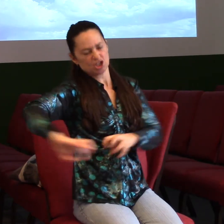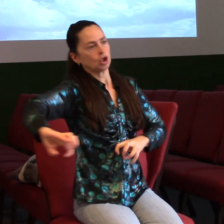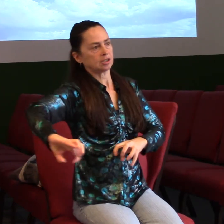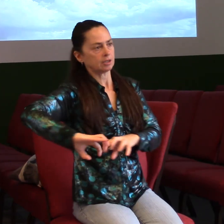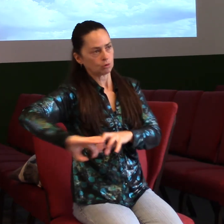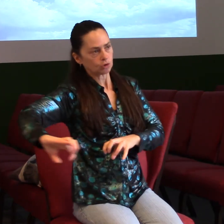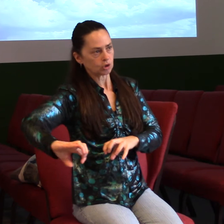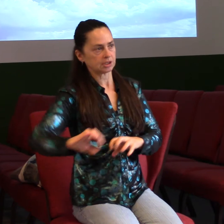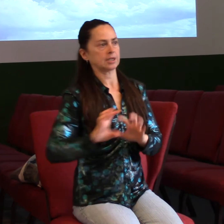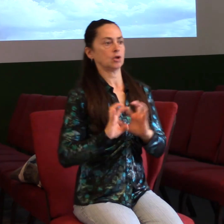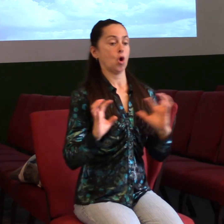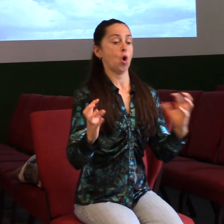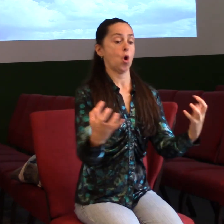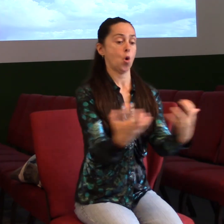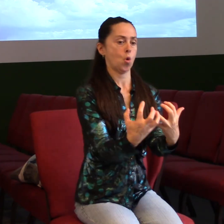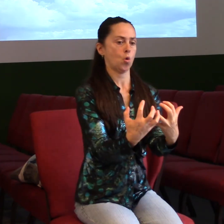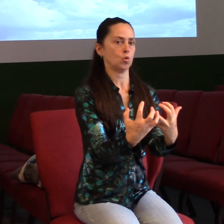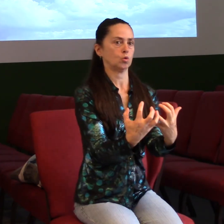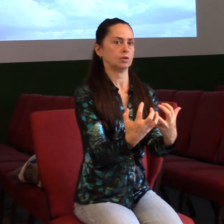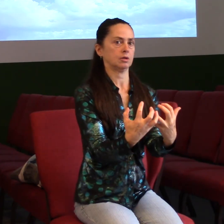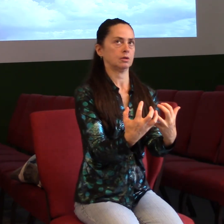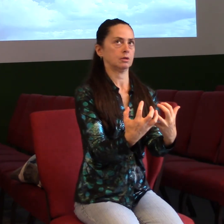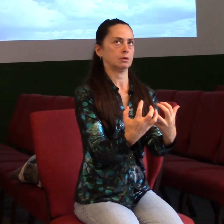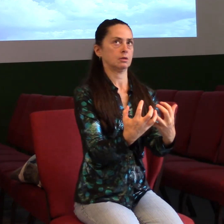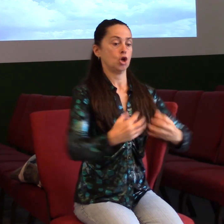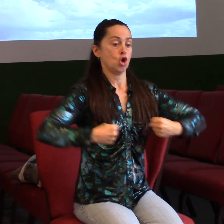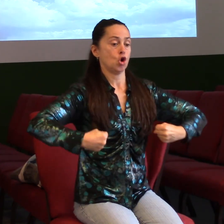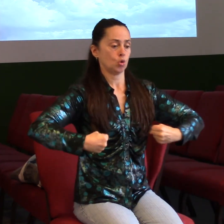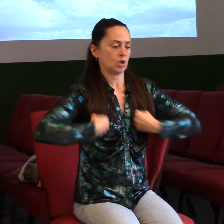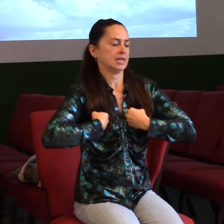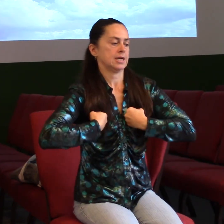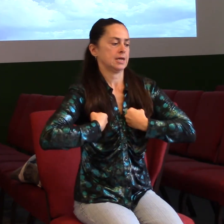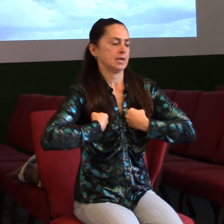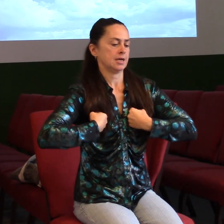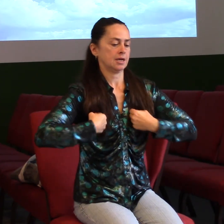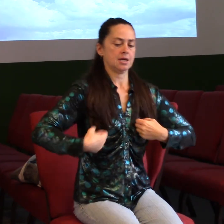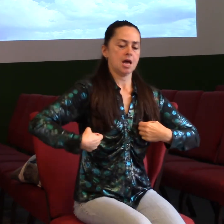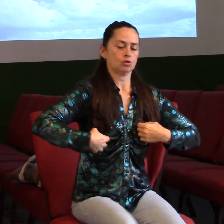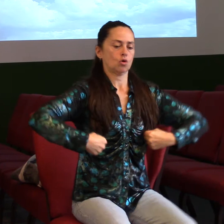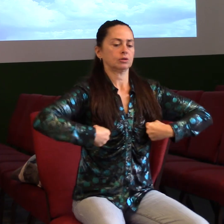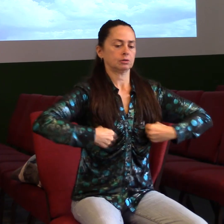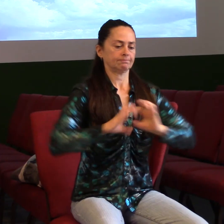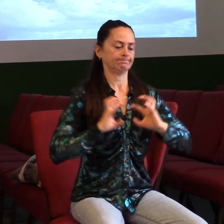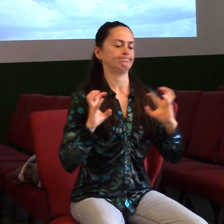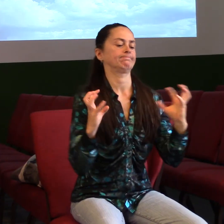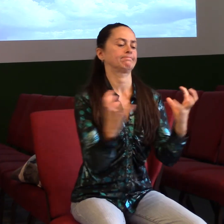lidí a jsou zakleslí rukama, nohama a teďka je roztrhávají, já jsem teda skončil druhý, z těch 20, co